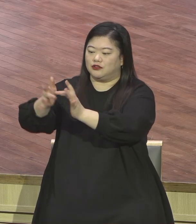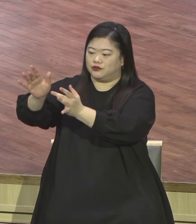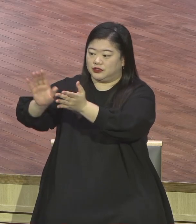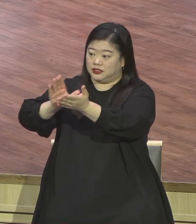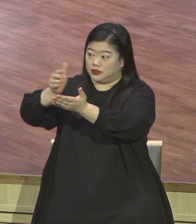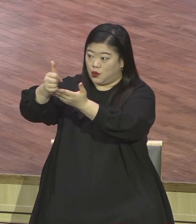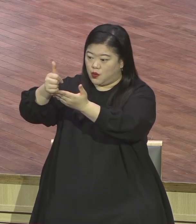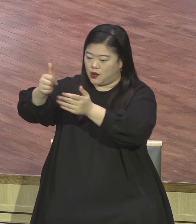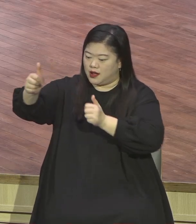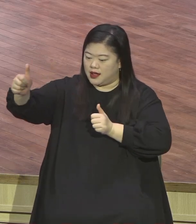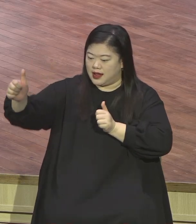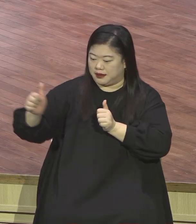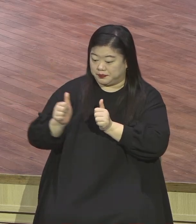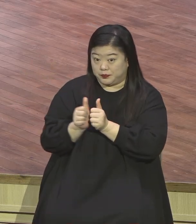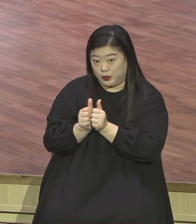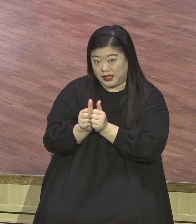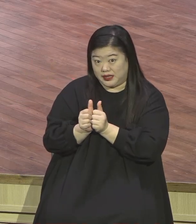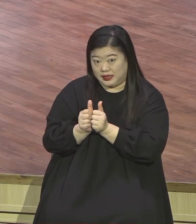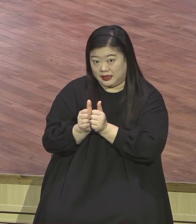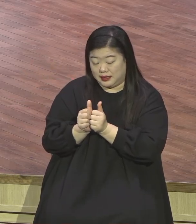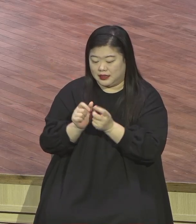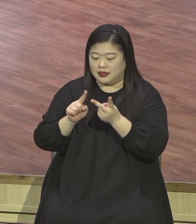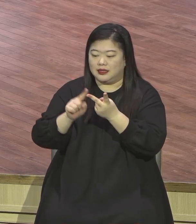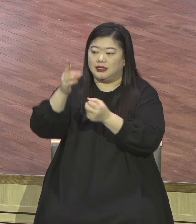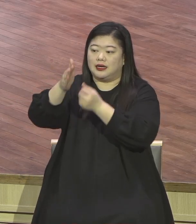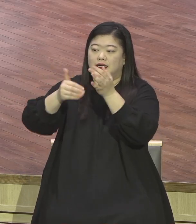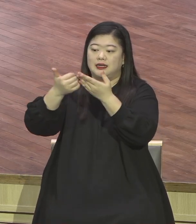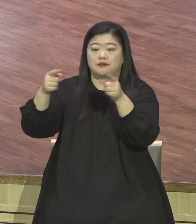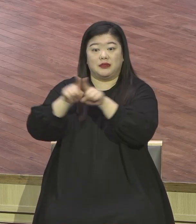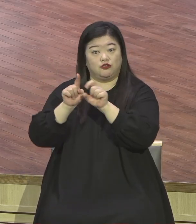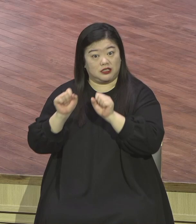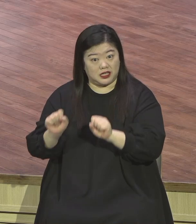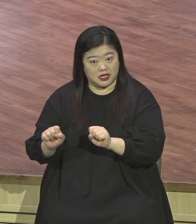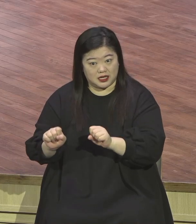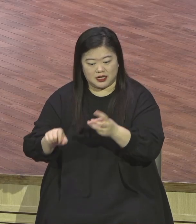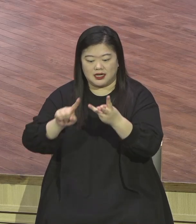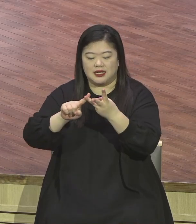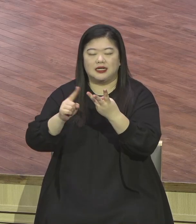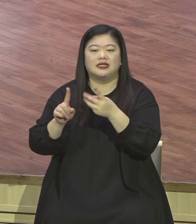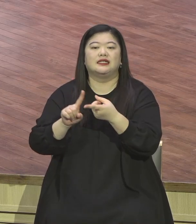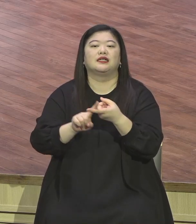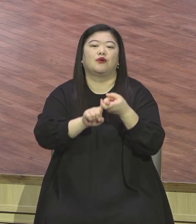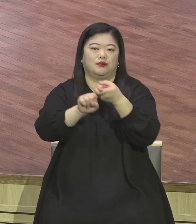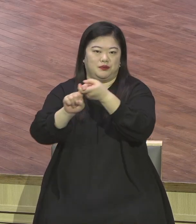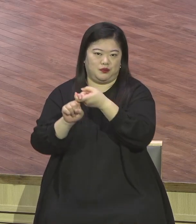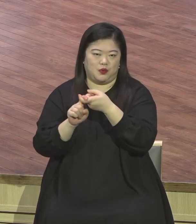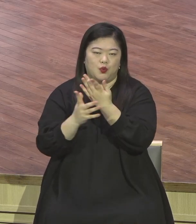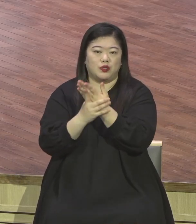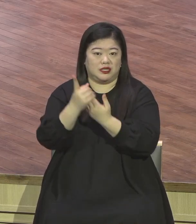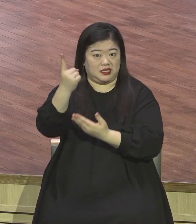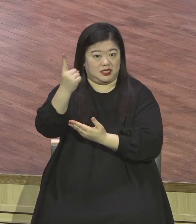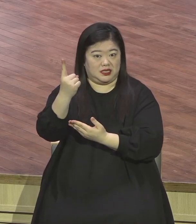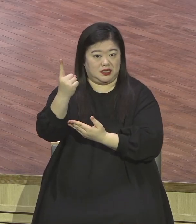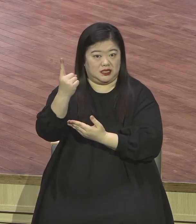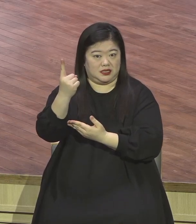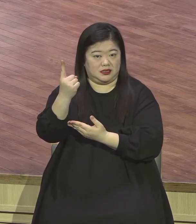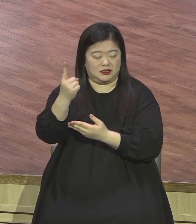주어진 위드 이마누엘 원리스 계속 말합니다 세 번째 말했습니다 위드 이마누엘 원리스 이 새틀이에요